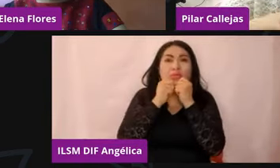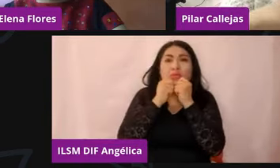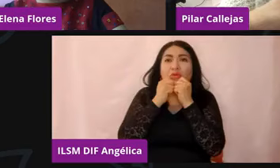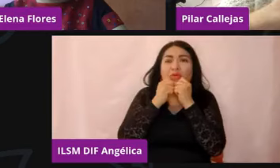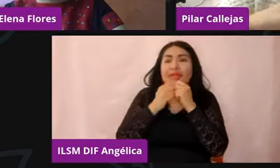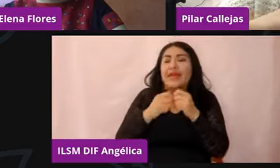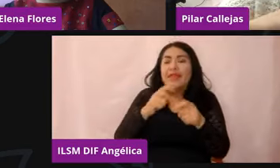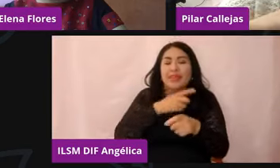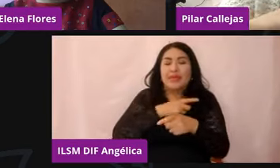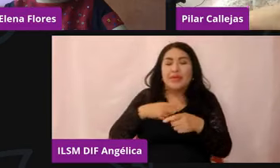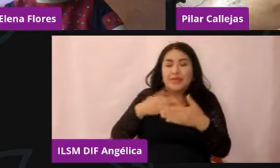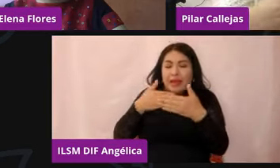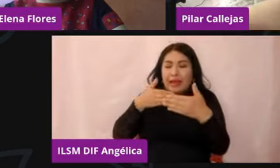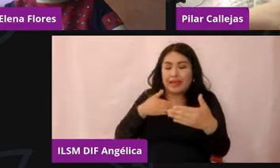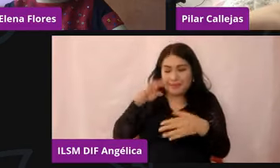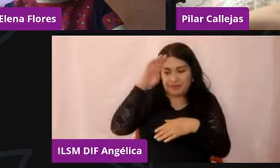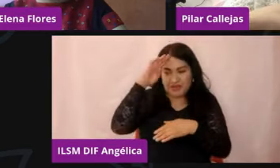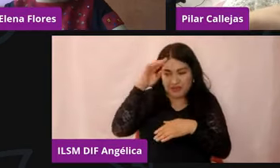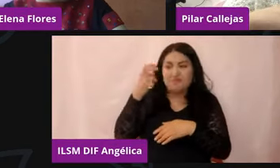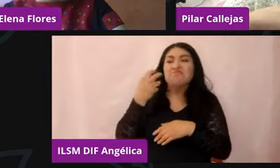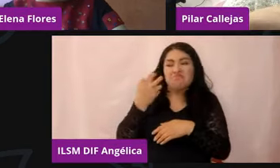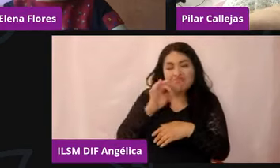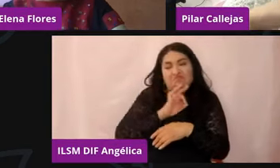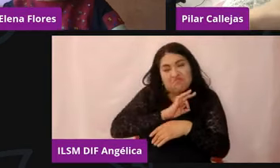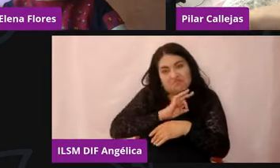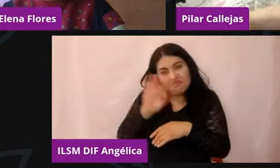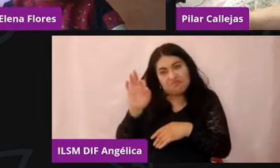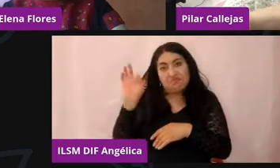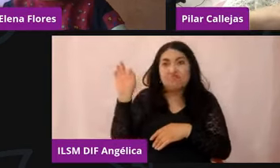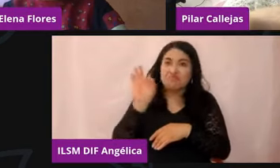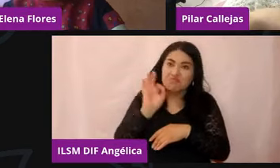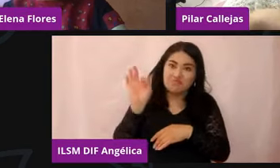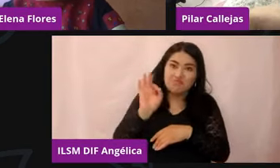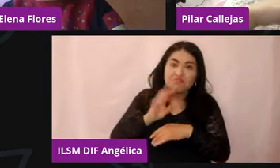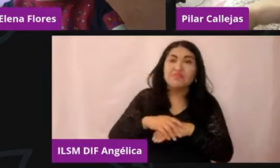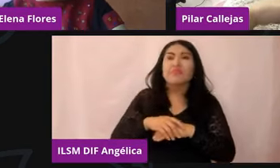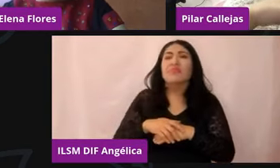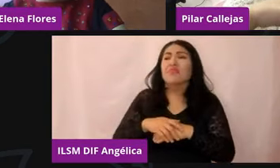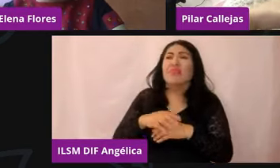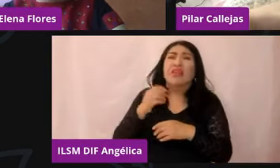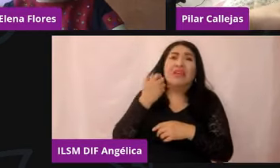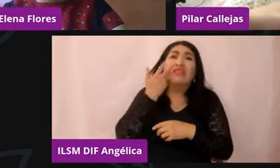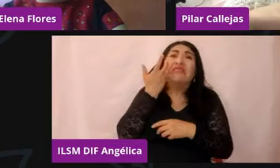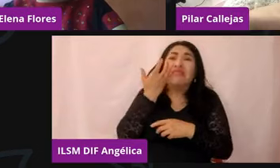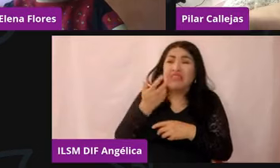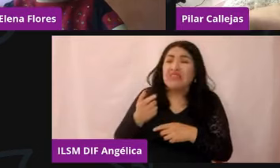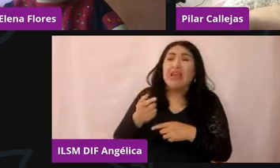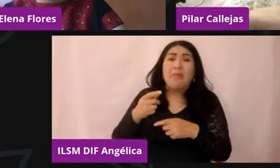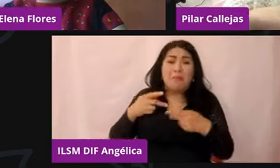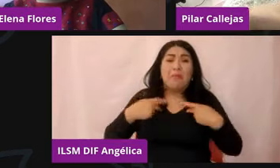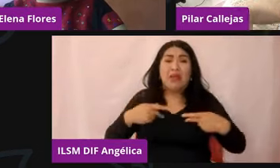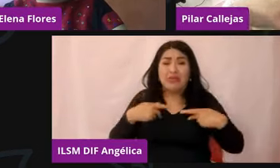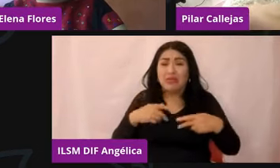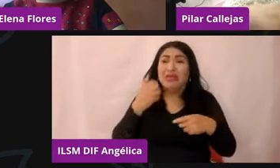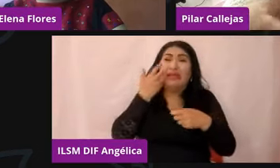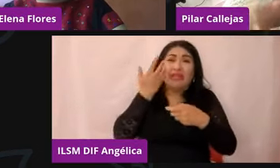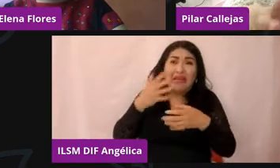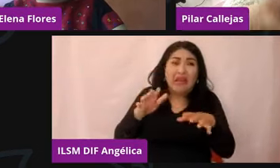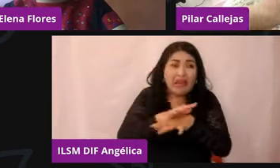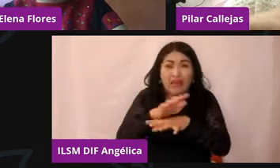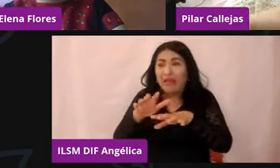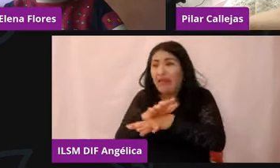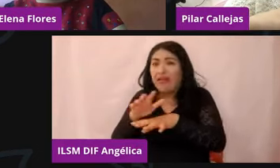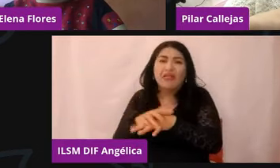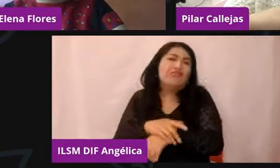quiera, o sea, quien quisiera, ¿no? A quien quisiera estar pasando de cambios a cambios. Entonces, el primer paso es ese, permitir